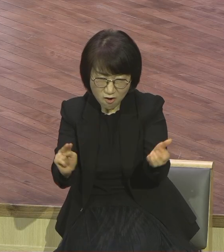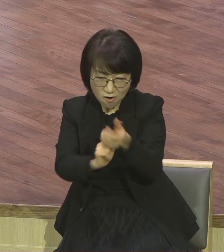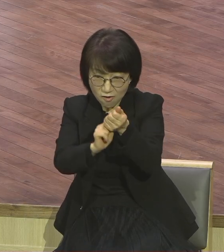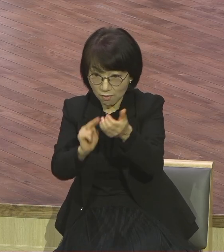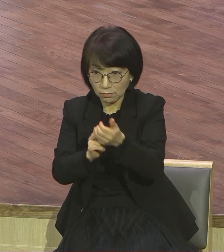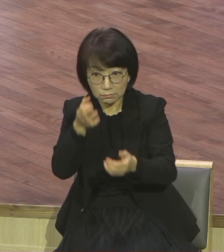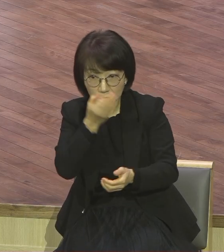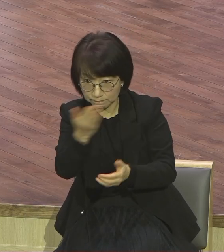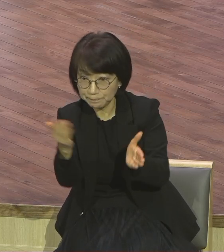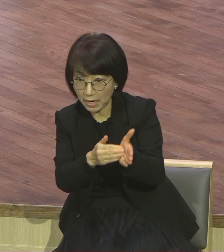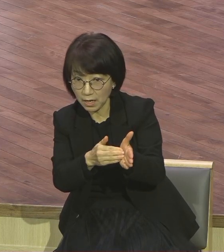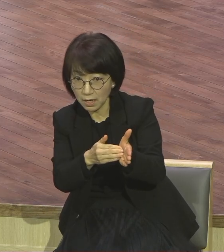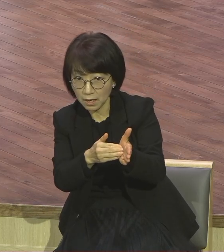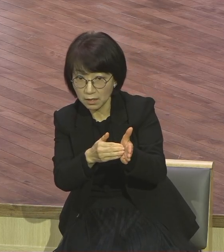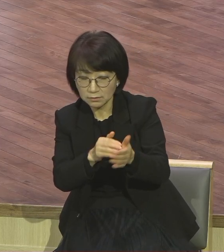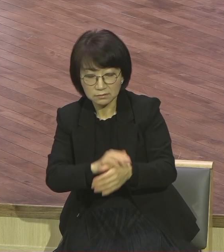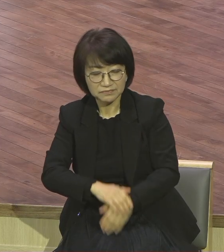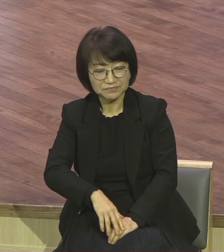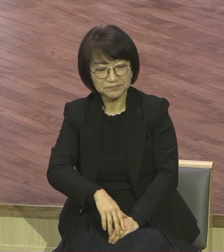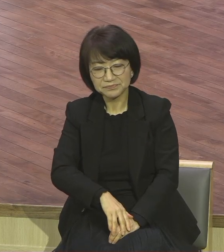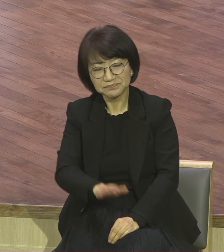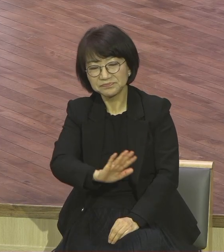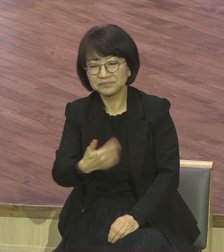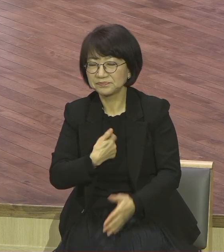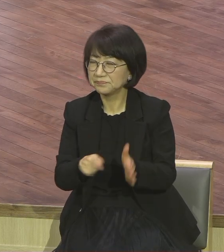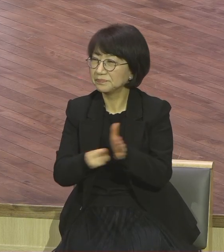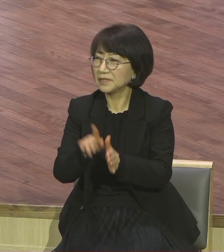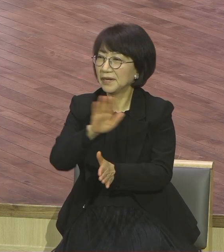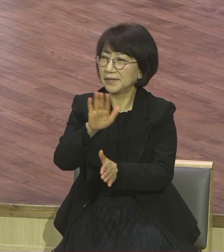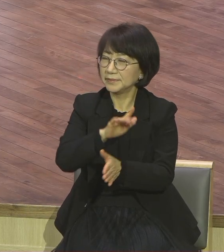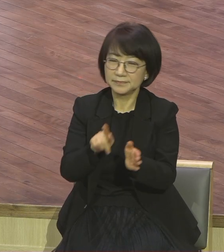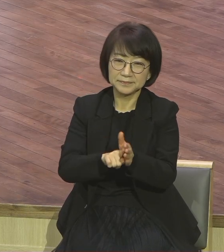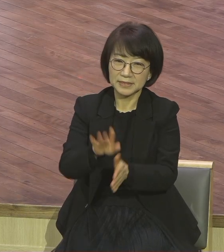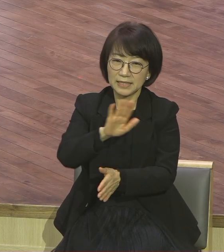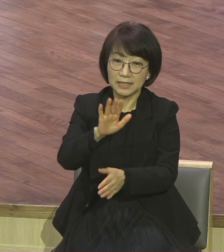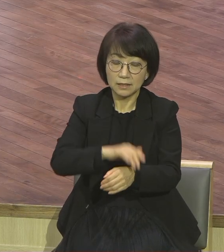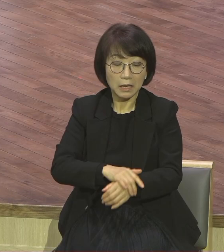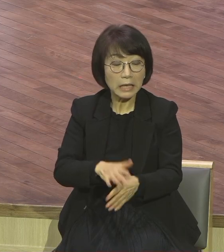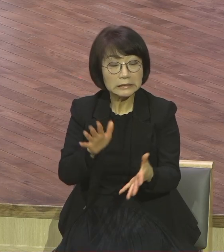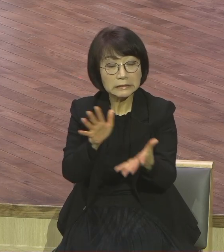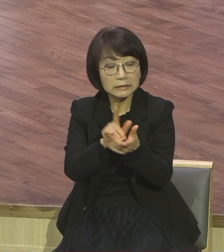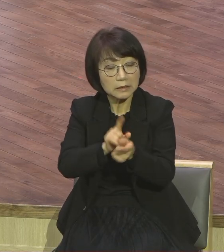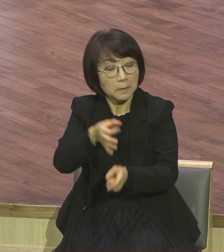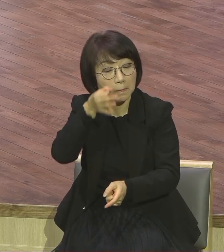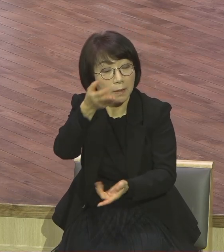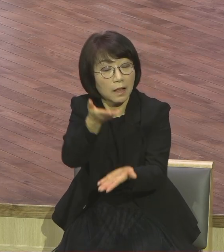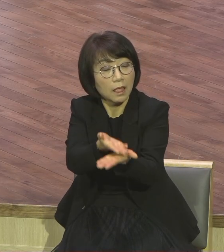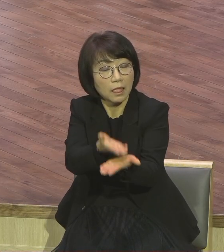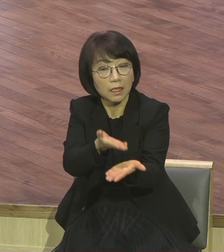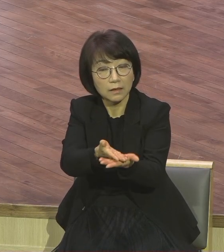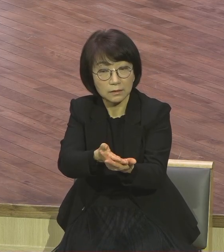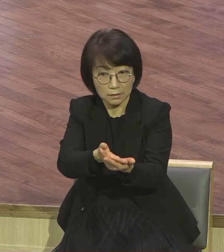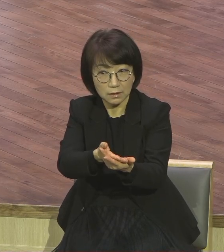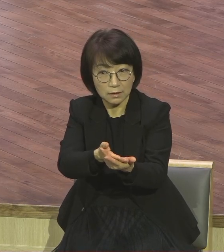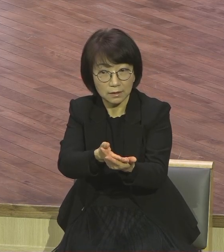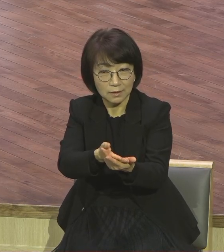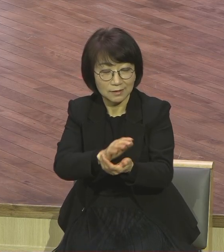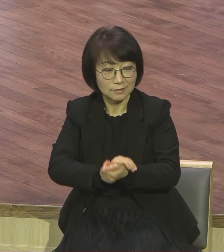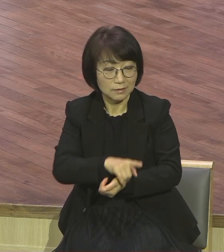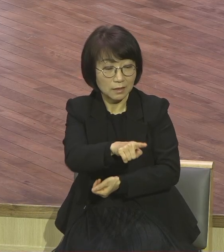표적들 그거는 다 아니다. 그걸 못 믿겠다. 우리 앞에 보여드려라. 예수님이 하나님이